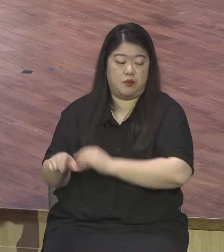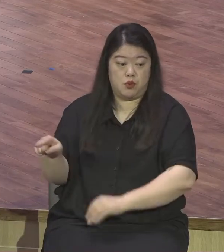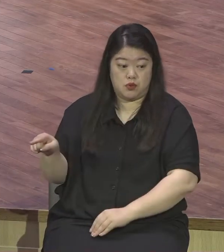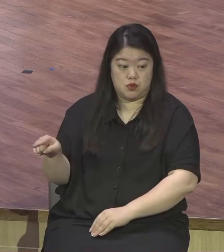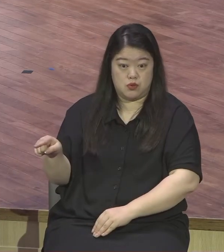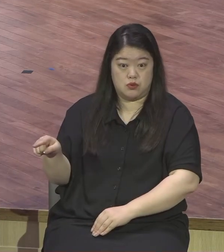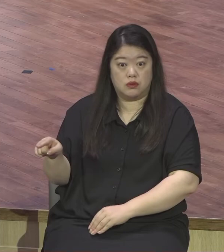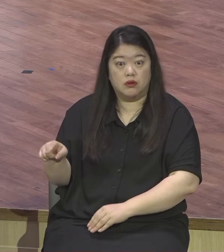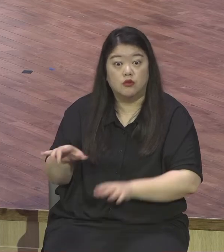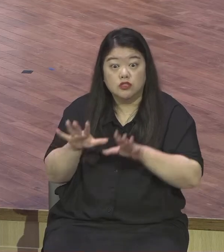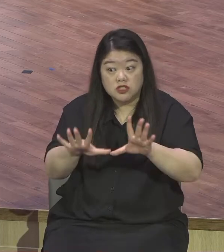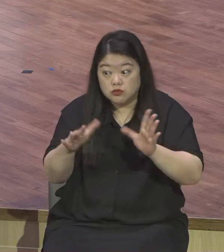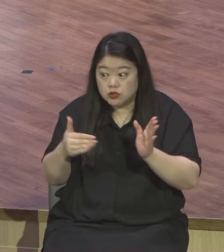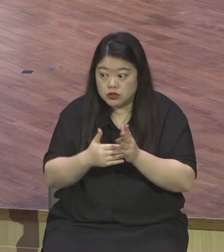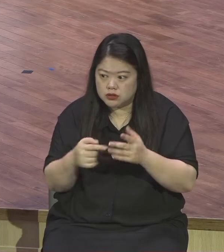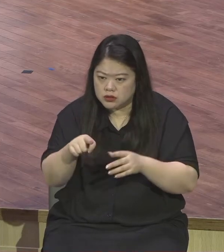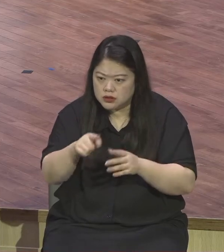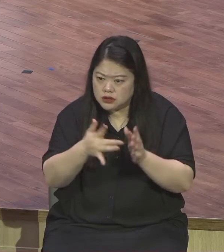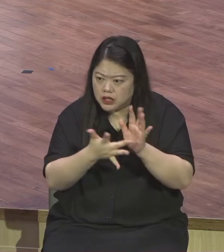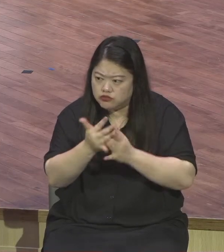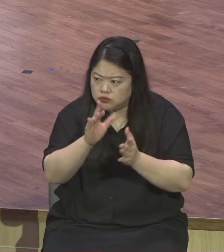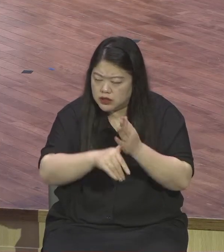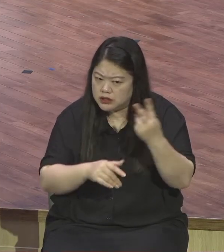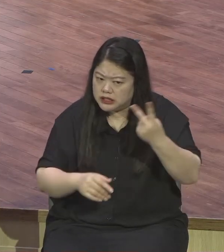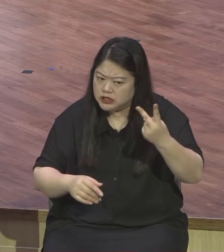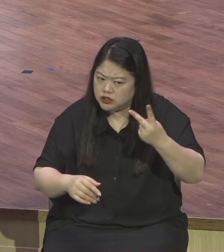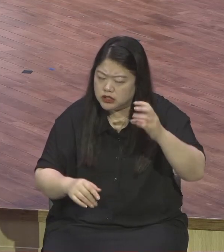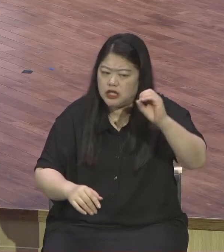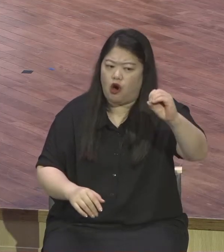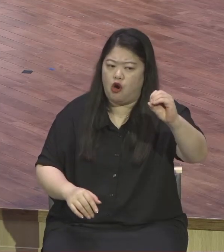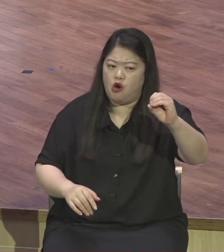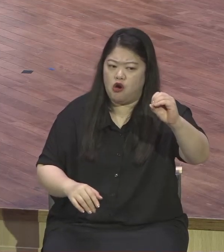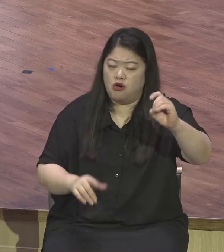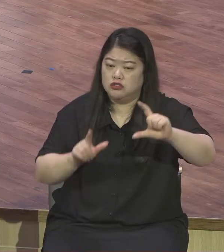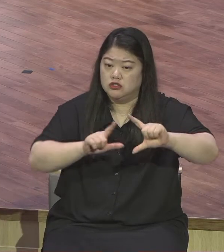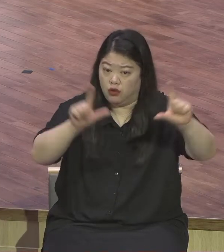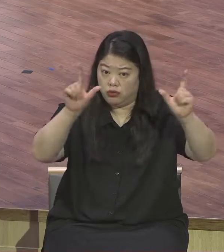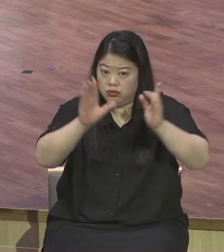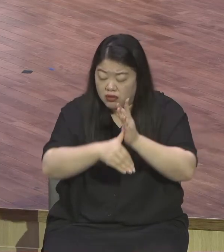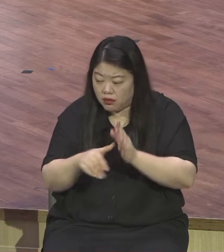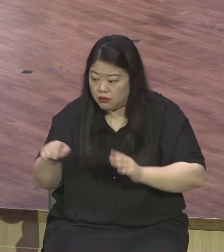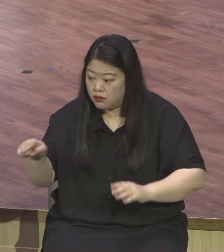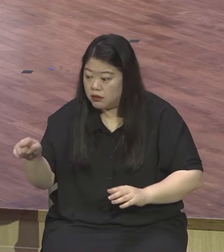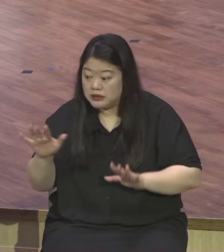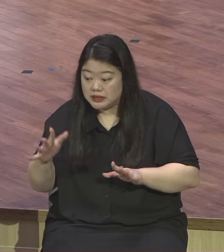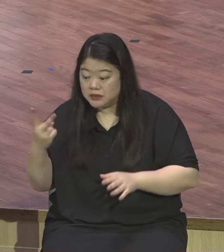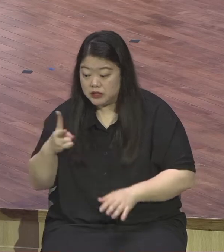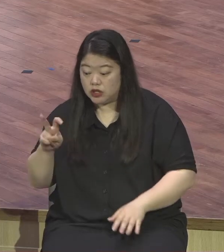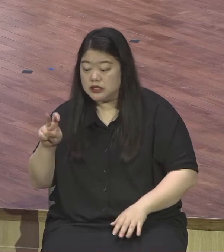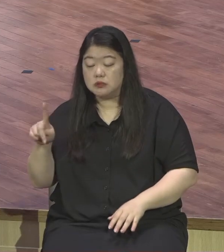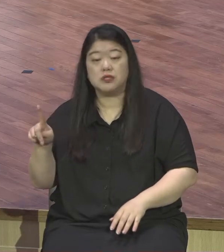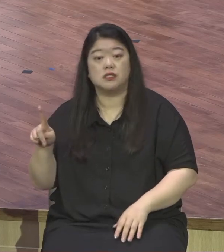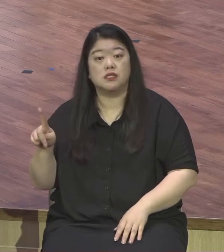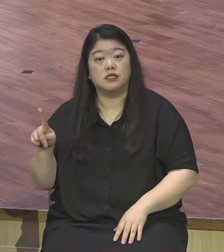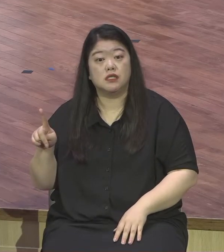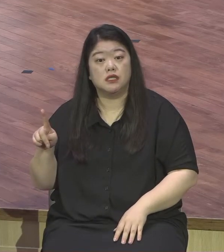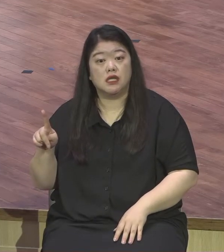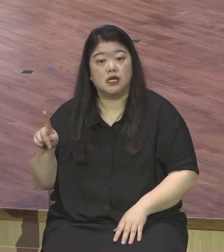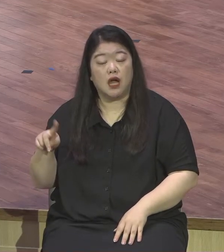영원계의 모든 성도들은 마리아처럼 예수님이 최고로 기뻐하시는